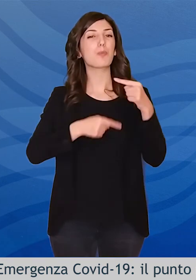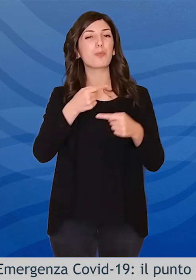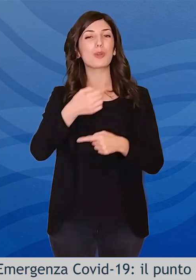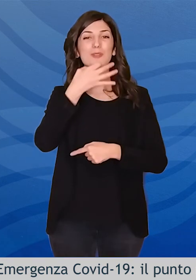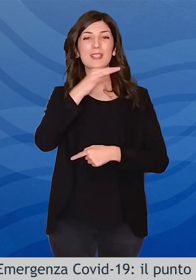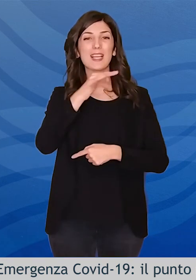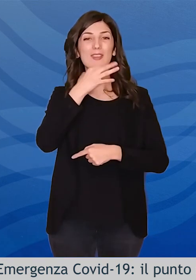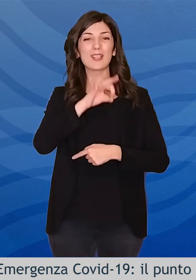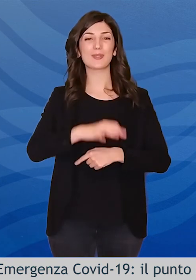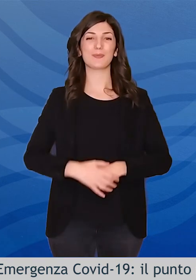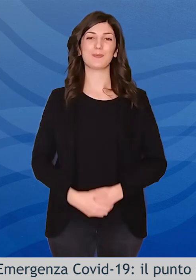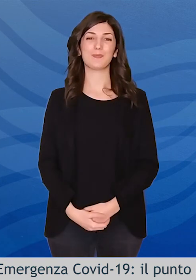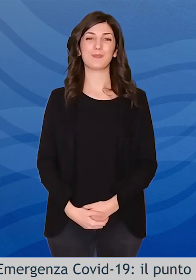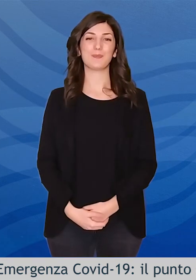al prossimo intervento. Grazie. Grazie. Grazie a tutti.